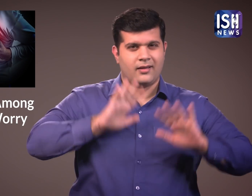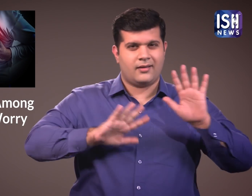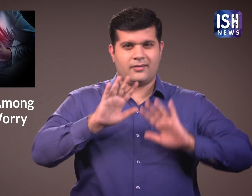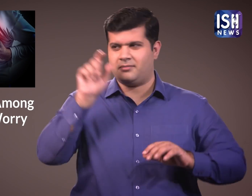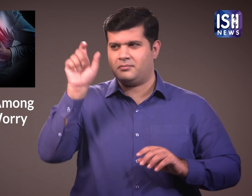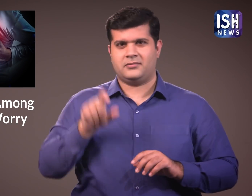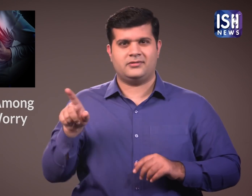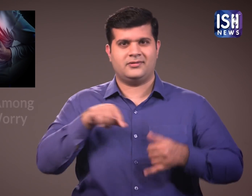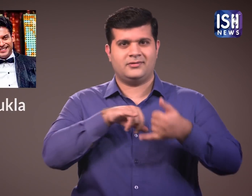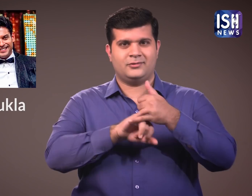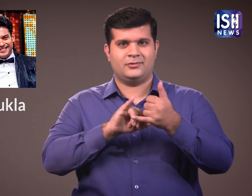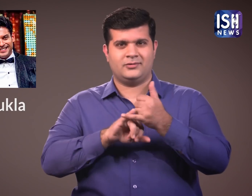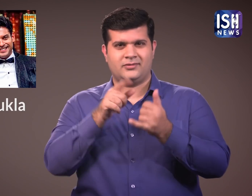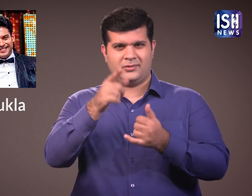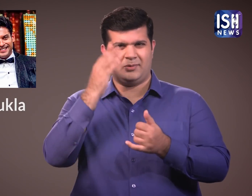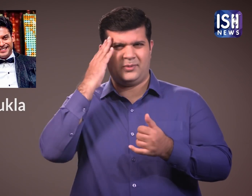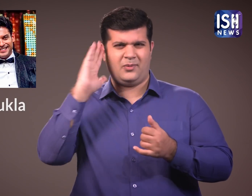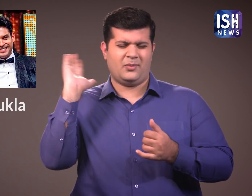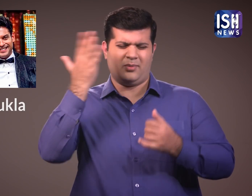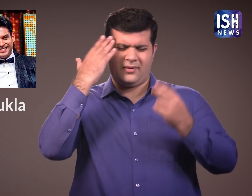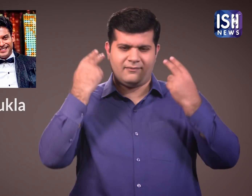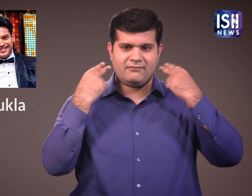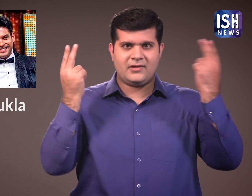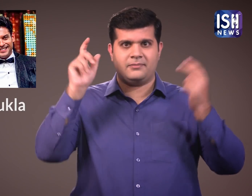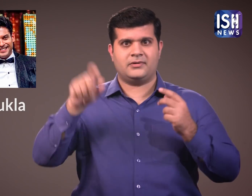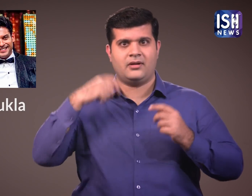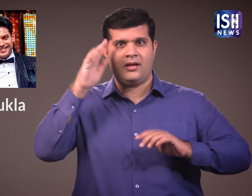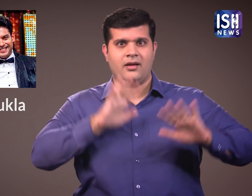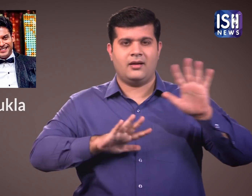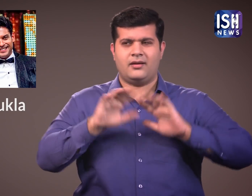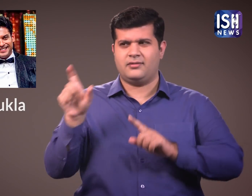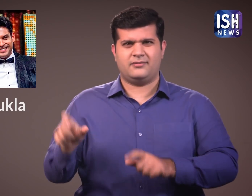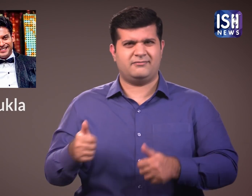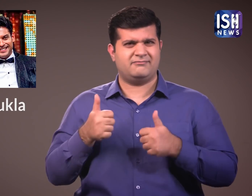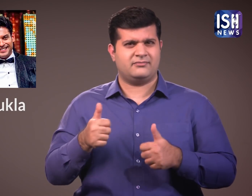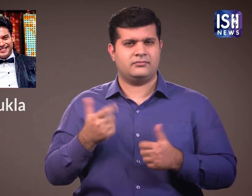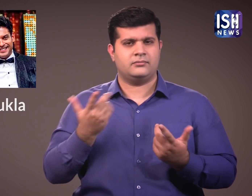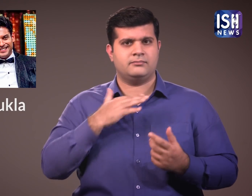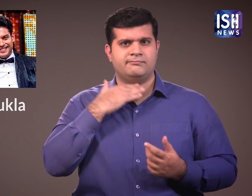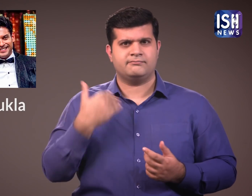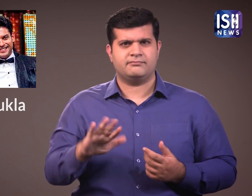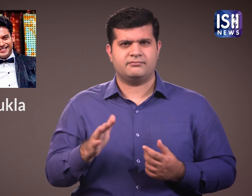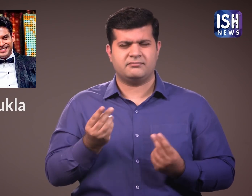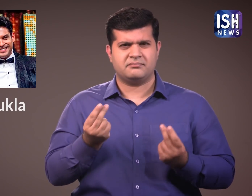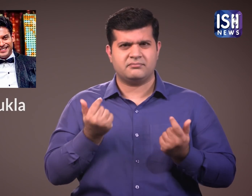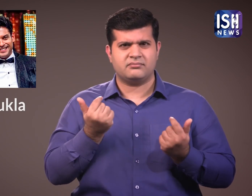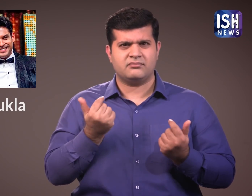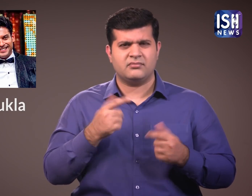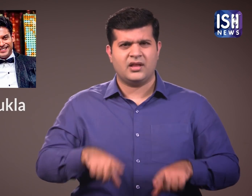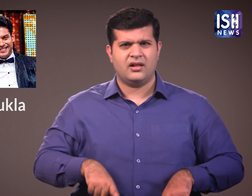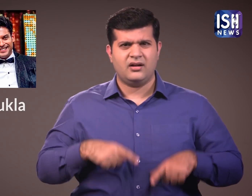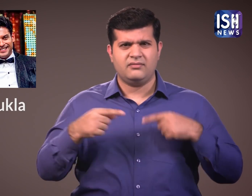जाने माने अभिनेता सिधार्थ शुकला का 2 सितंबर 2021 को कम उम्र में अचानक निधन हो गया